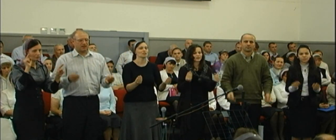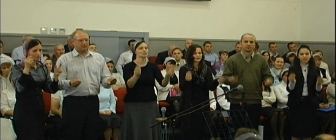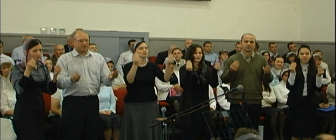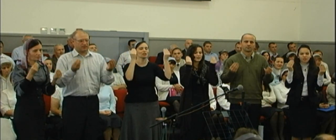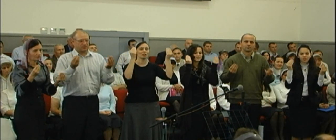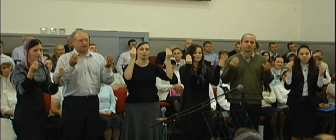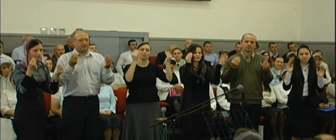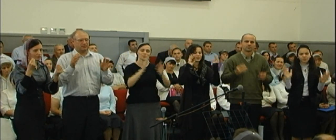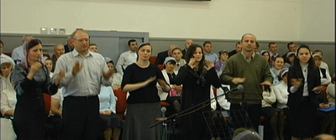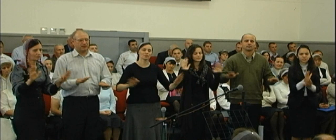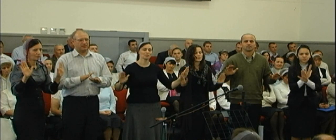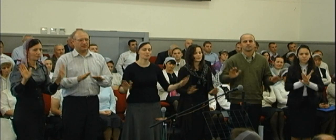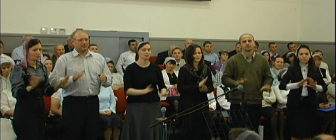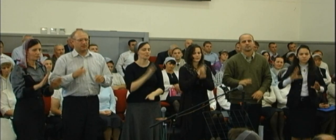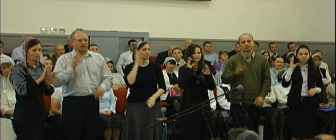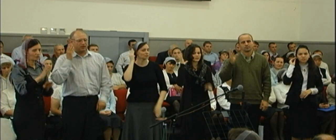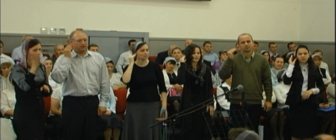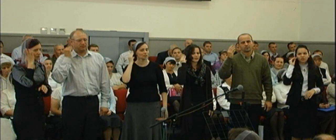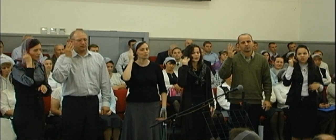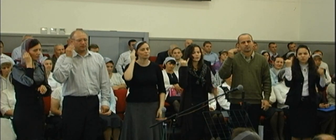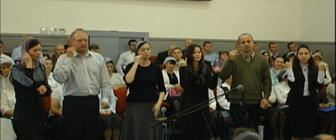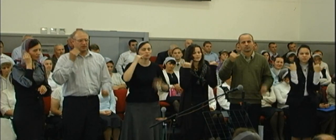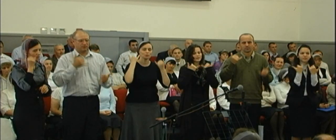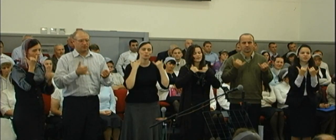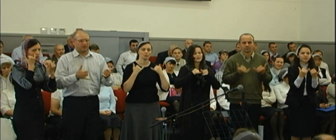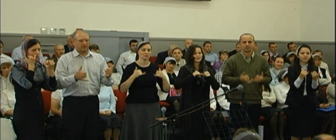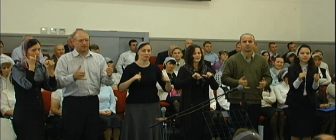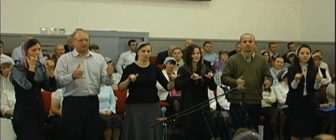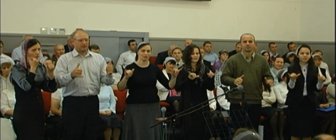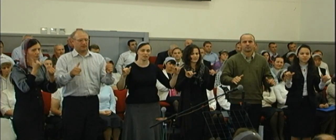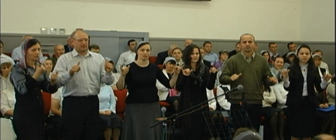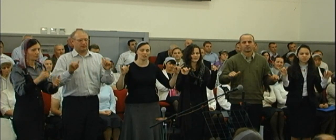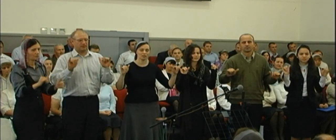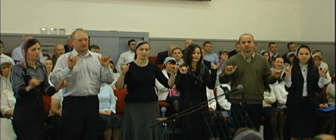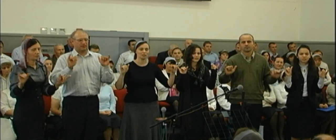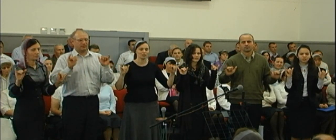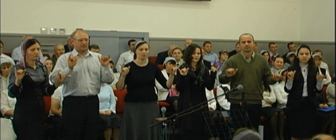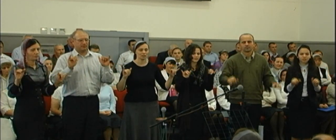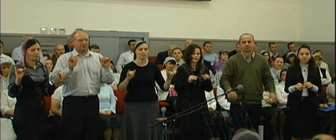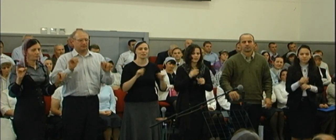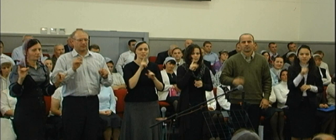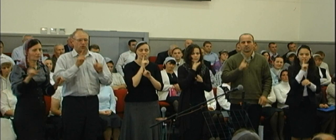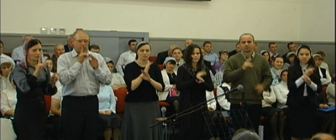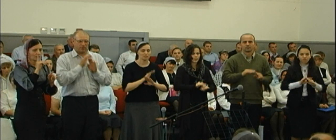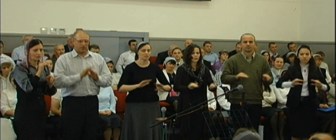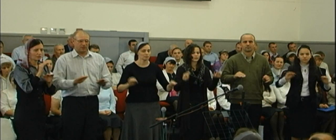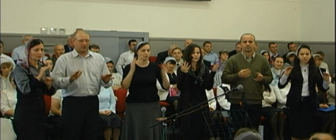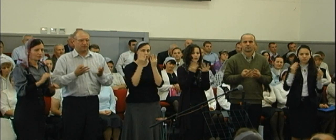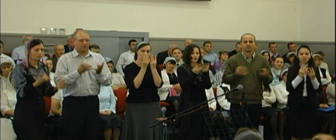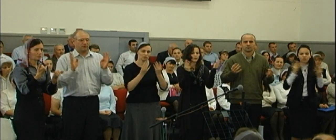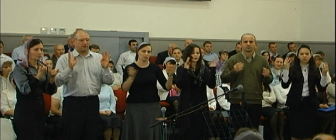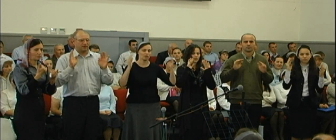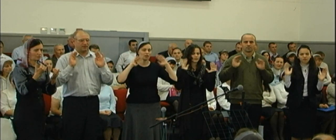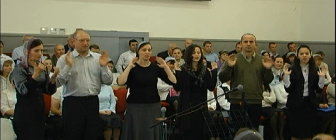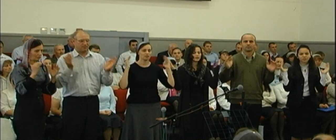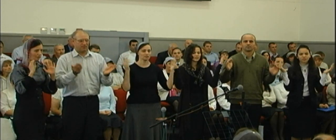Какая песнь прошепчет С удивленье И смолкнут